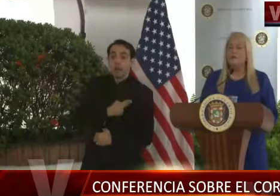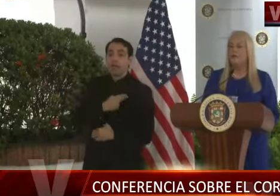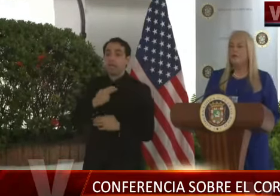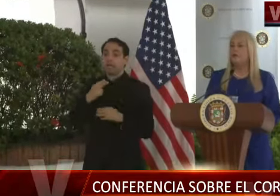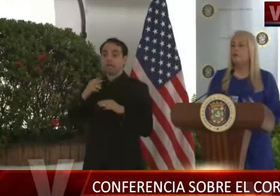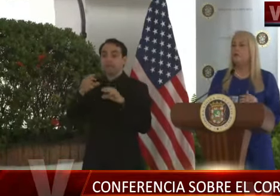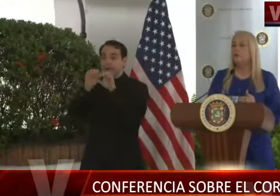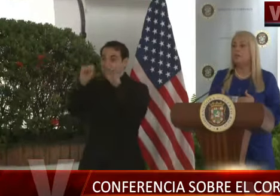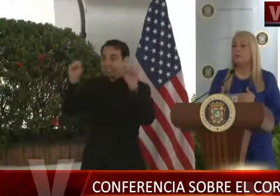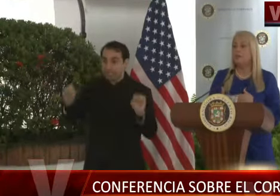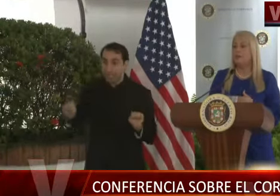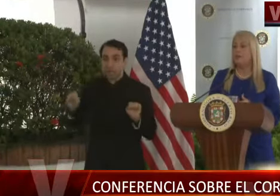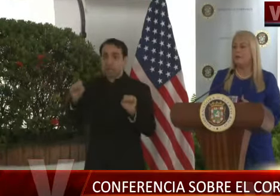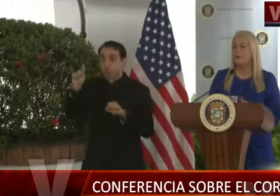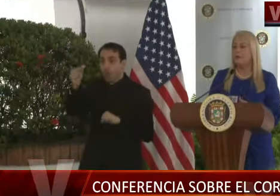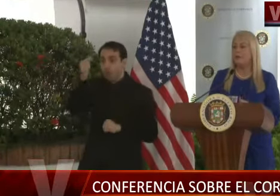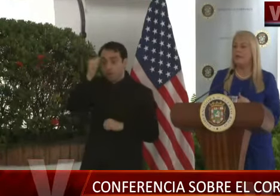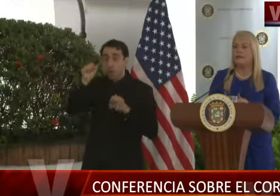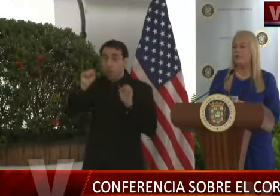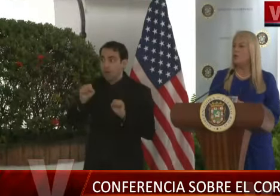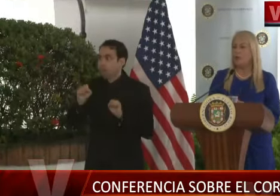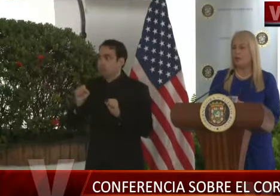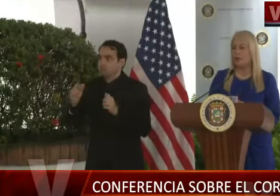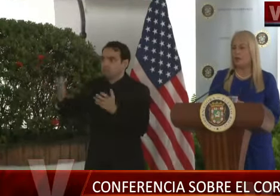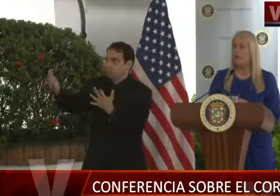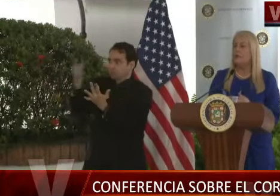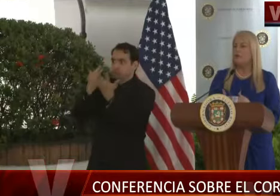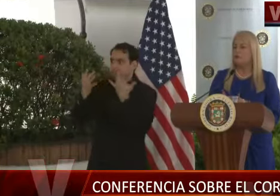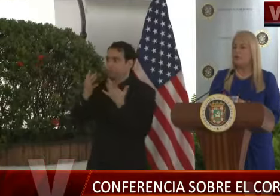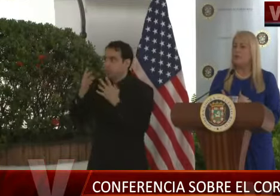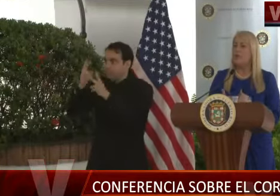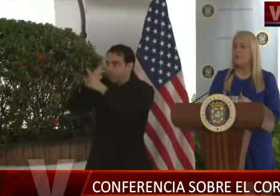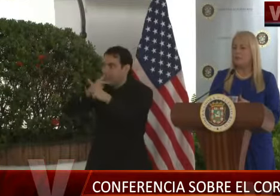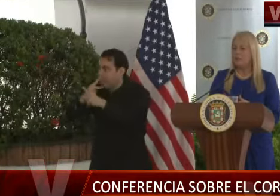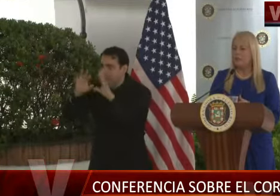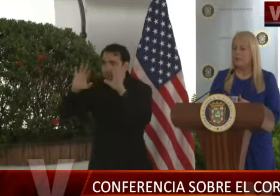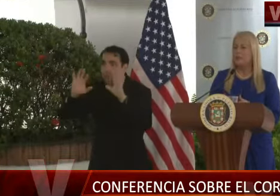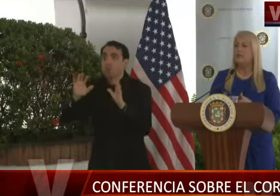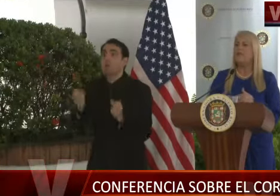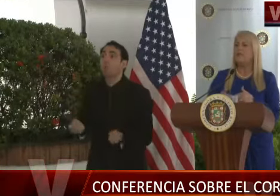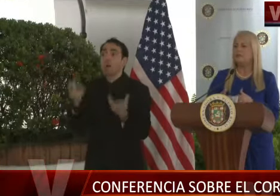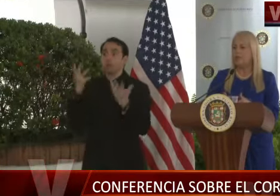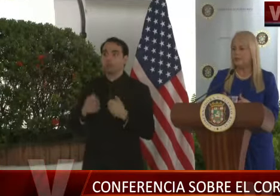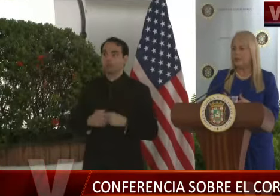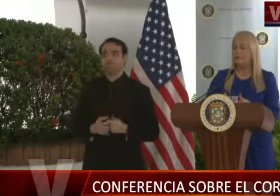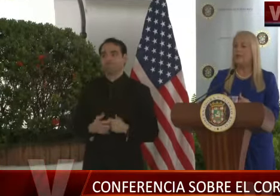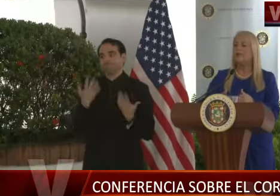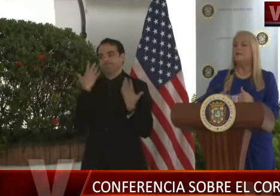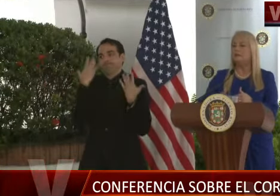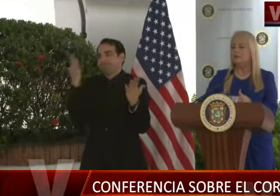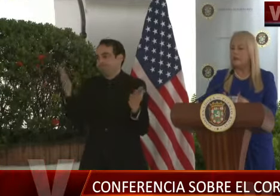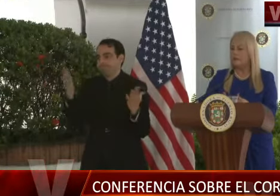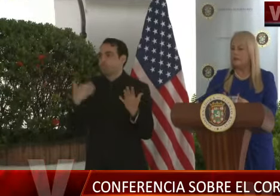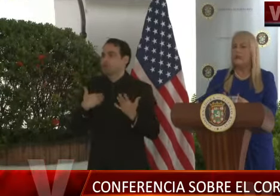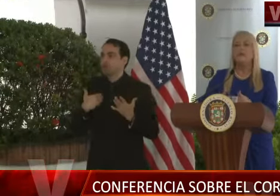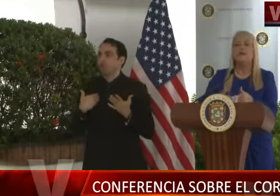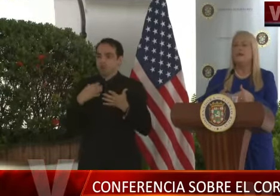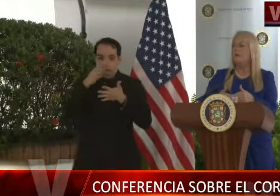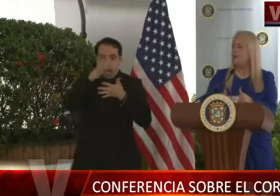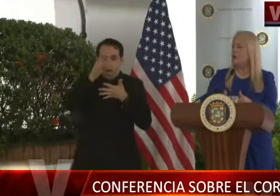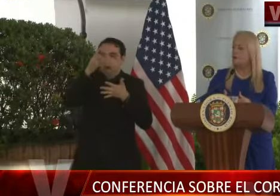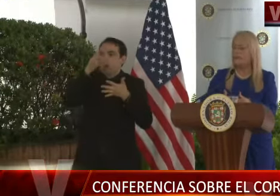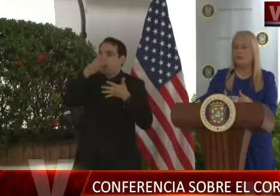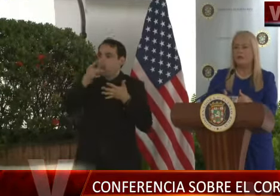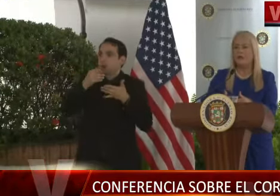Italia? Bueno, nosotros nos estamos preparando para que eso no ocurra. Por eso tenemos un hospital, tenemos un segundo hospital, una tercera alternativa